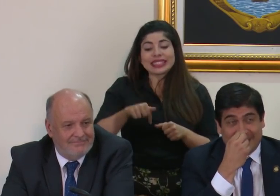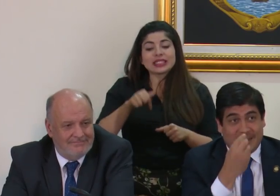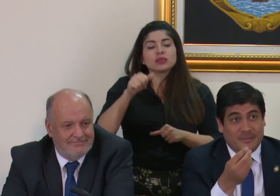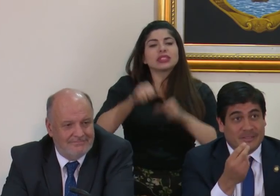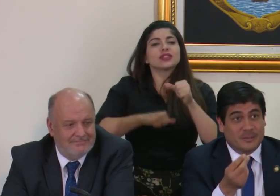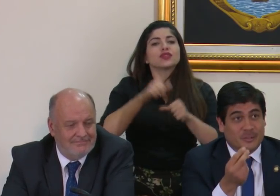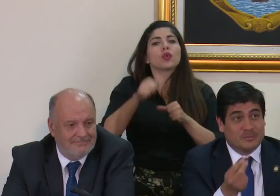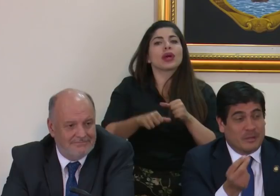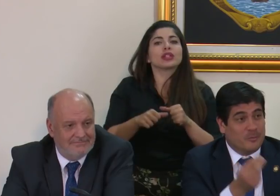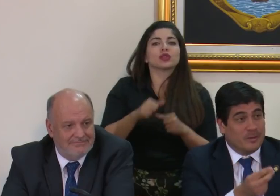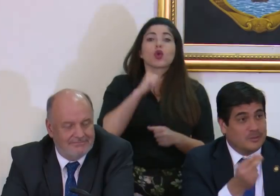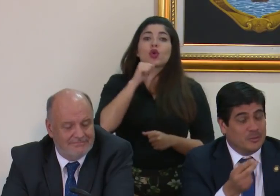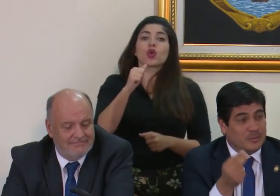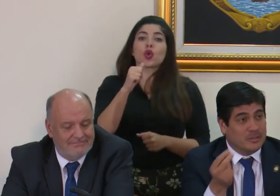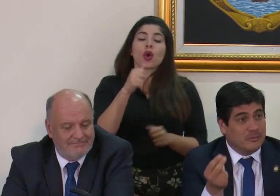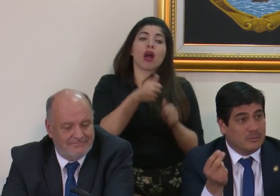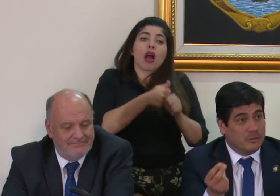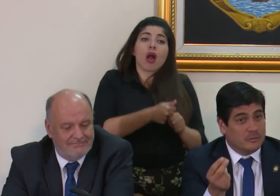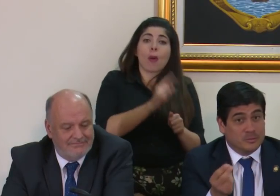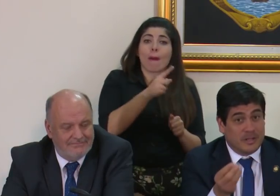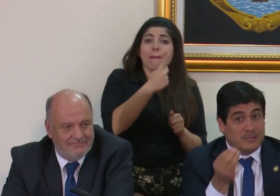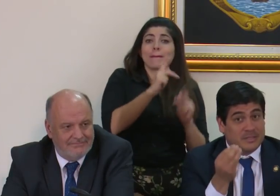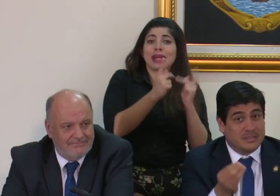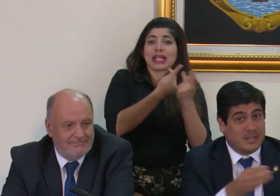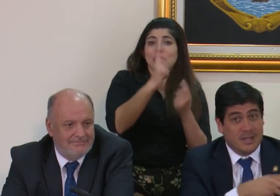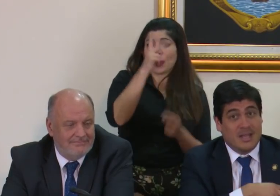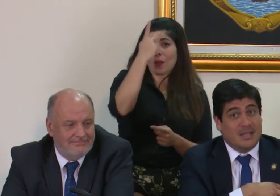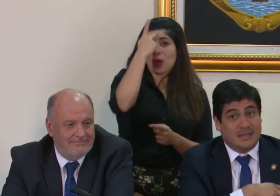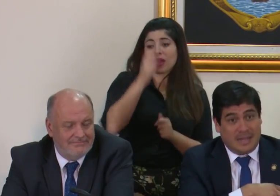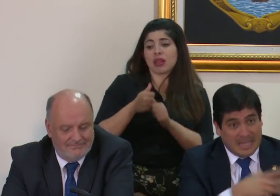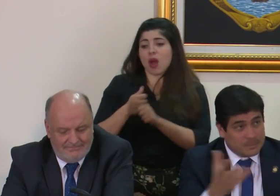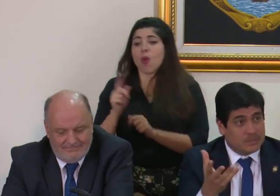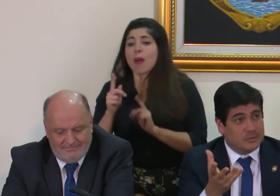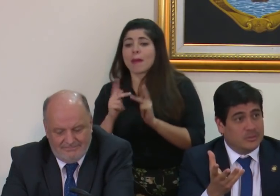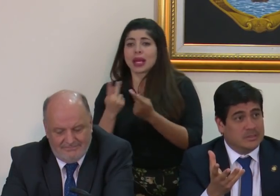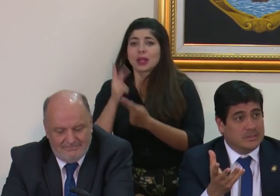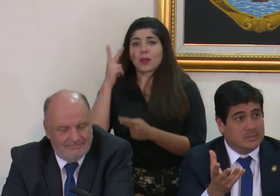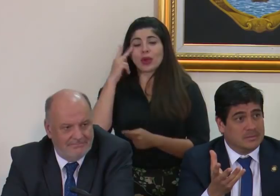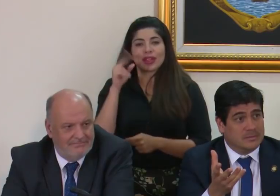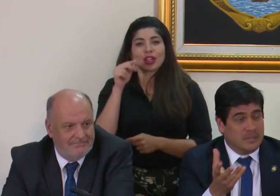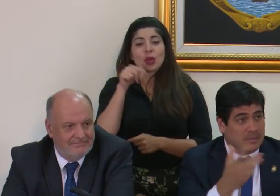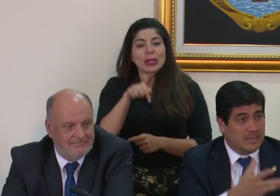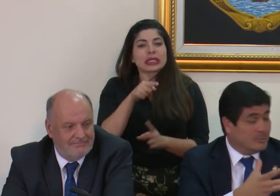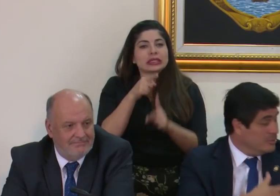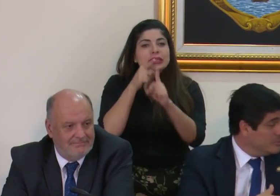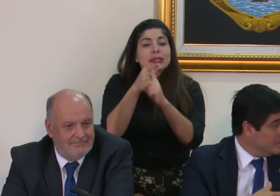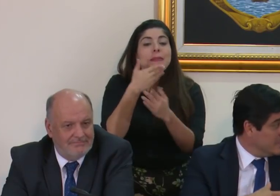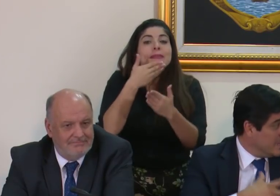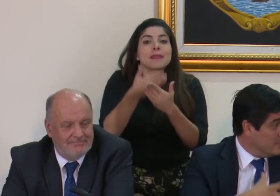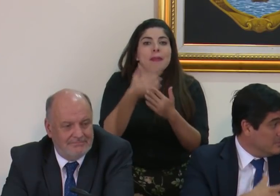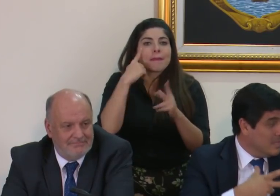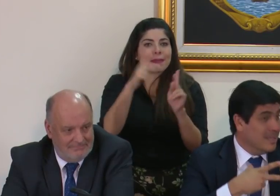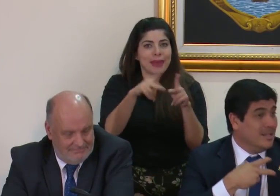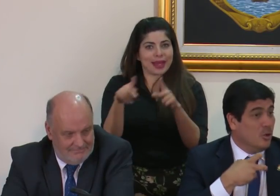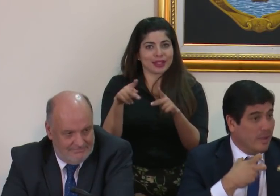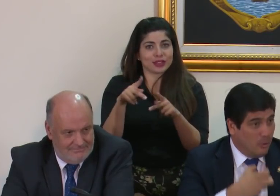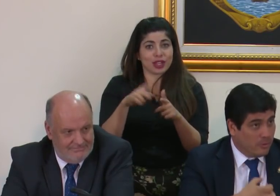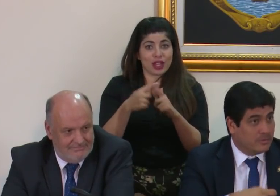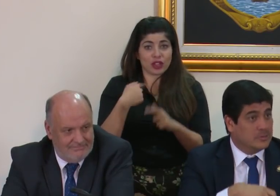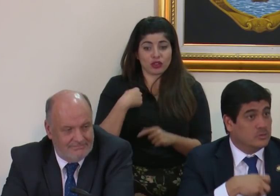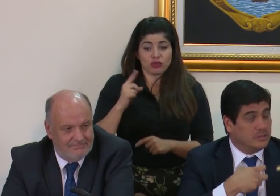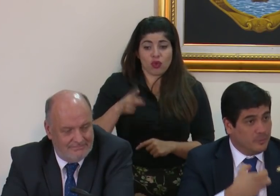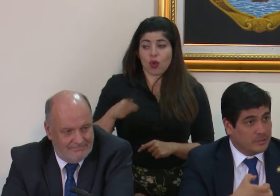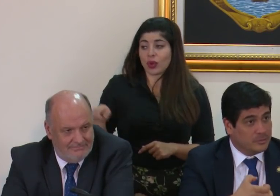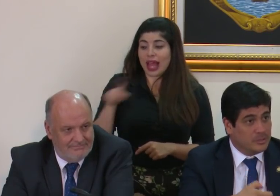esfuerzo que literalmente no es para un partido político o otro, es para el bienestar de las personas y el mandato de ellos es que hagan lo